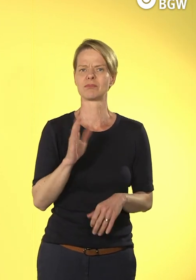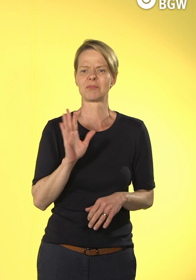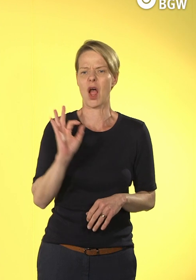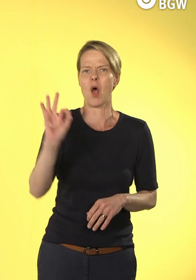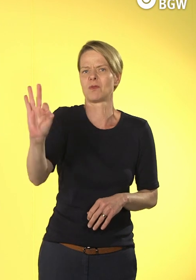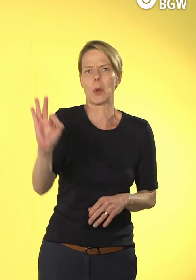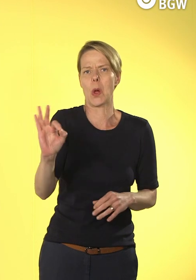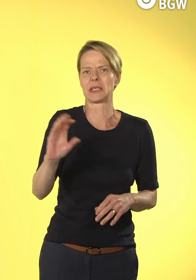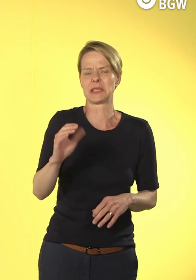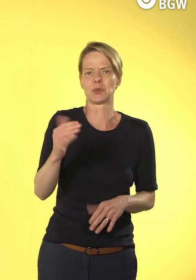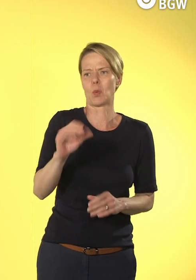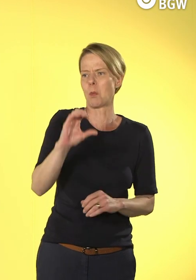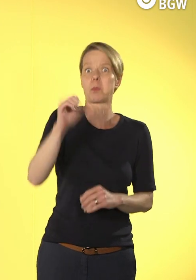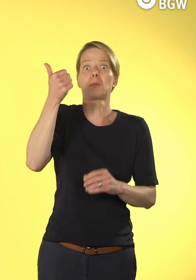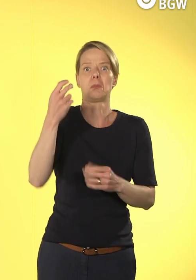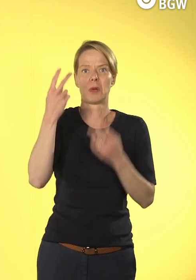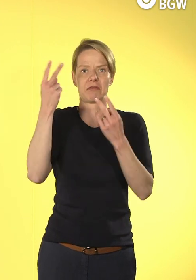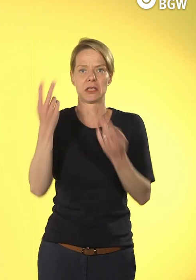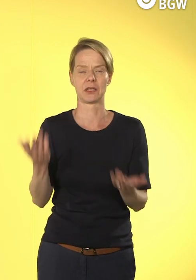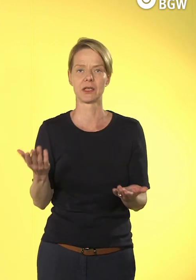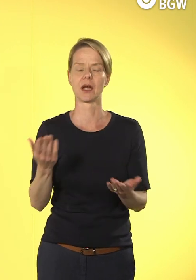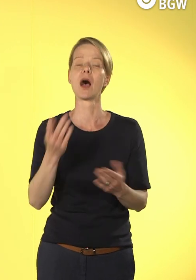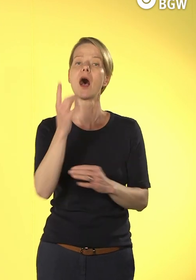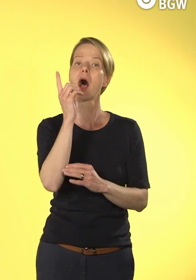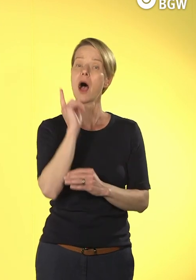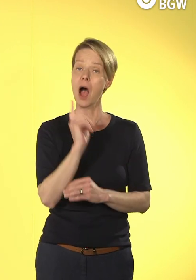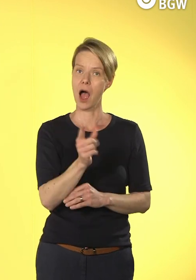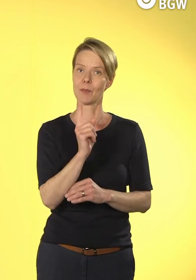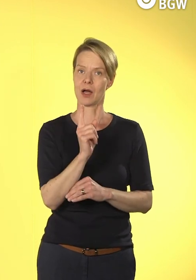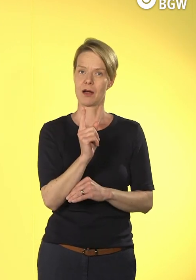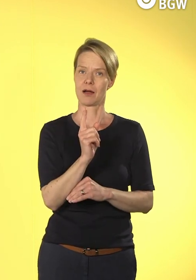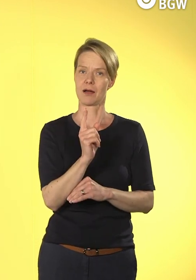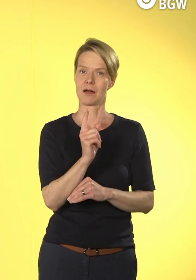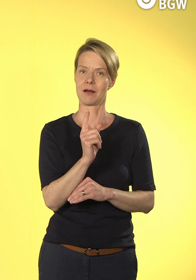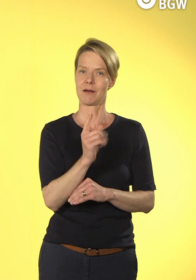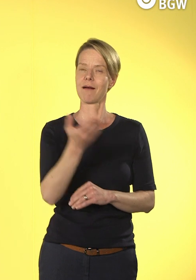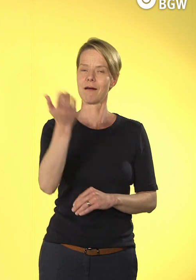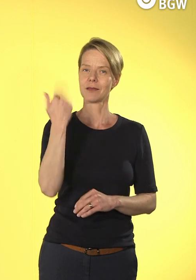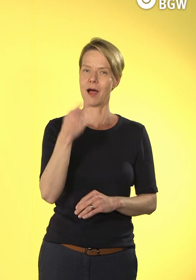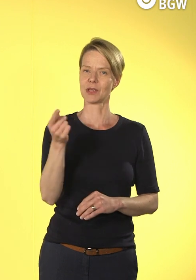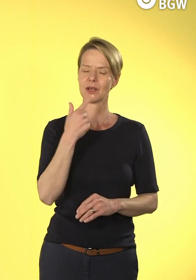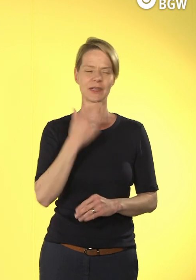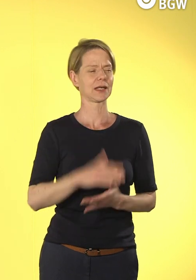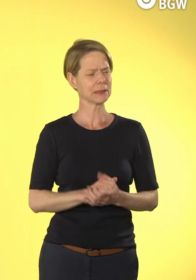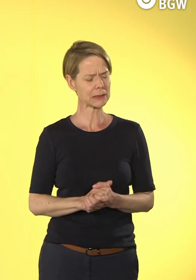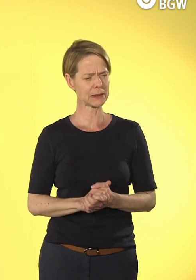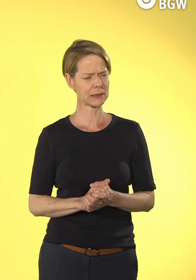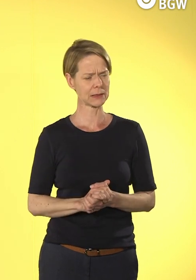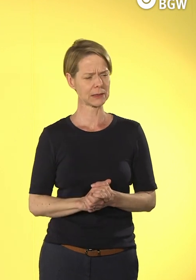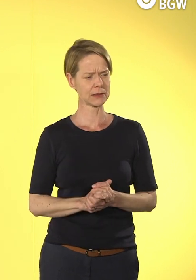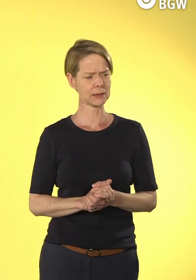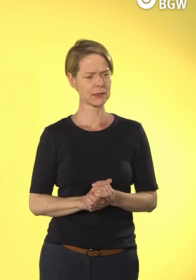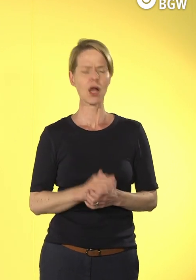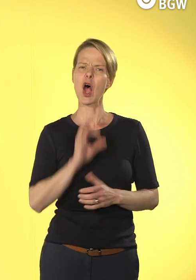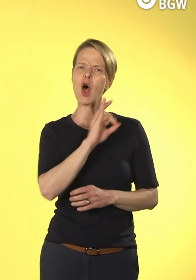ist. Aber unter dem Aspekt, wir wollen für unsere Auszubildende, wollen wir die bestmögliche